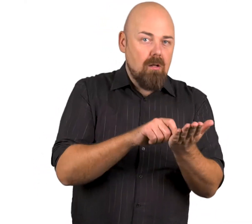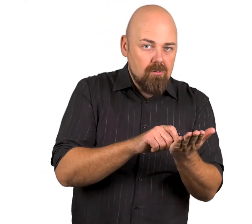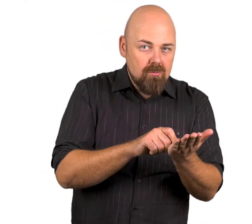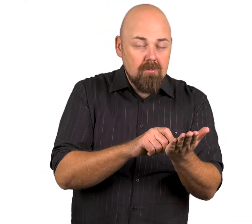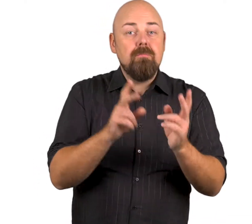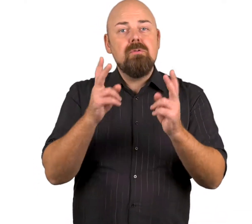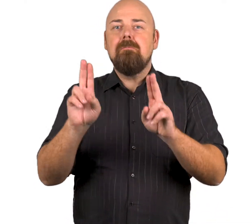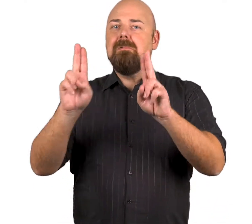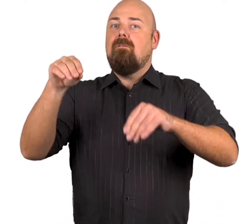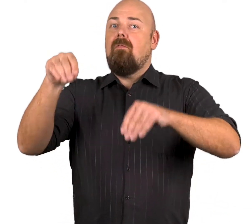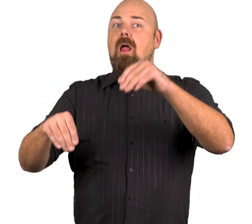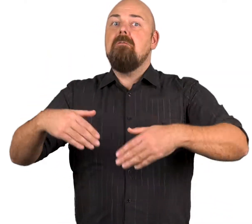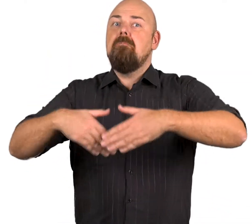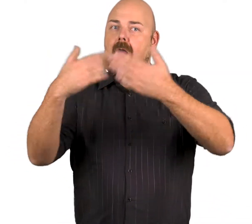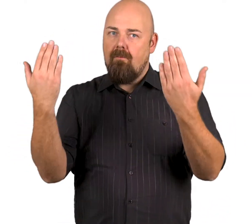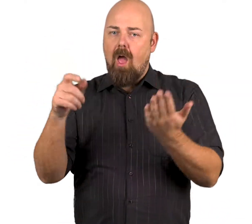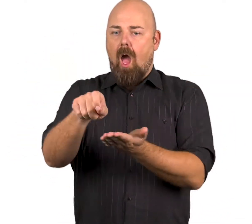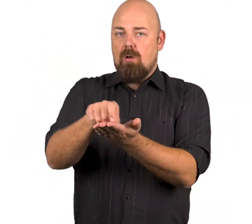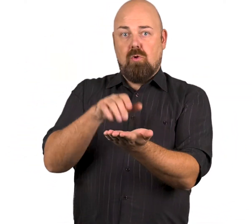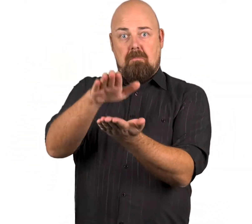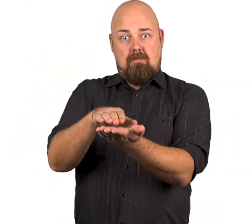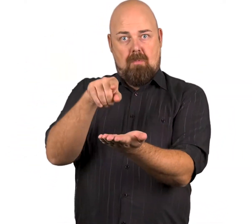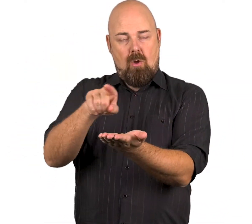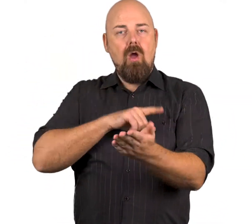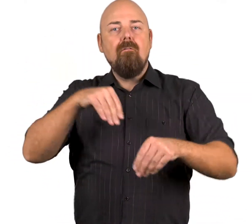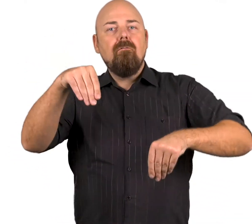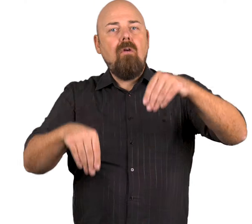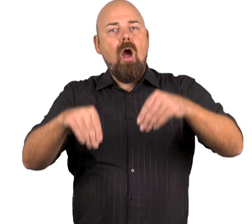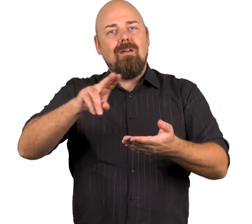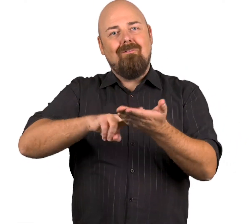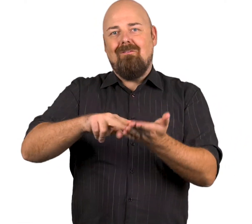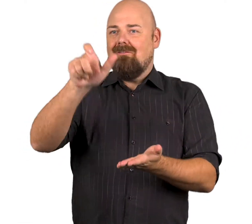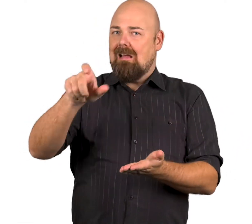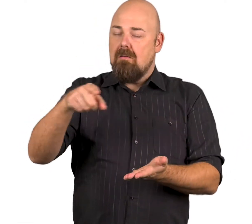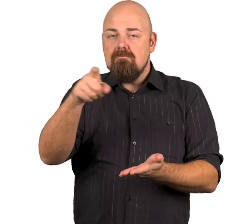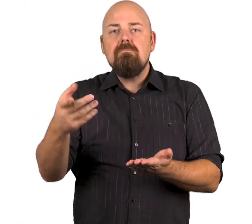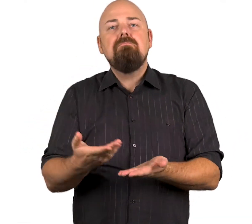Vaalivirkailijat neuvovat sinua äänestyspaikalla ennakkoäänestyksessä ja vaalipäivänä.